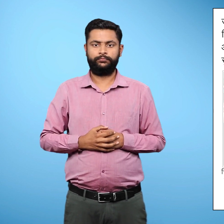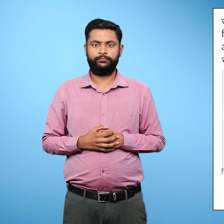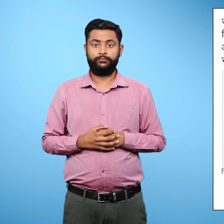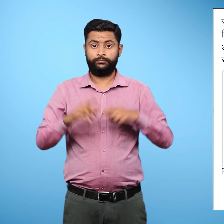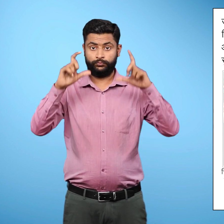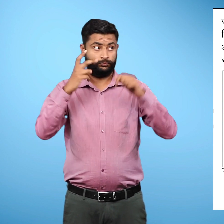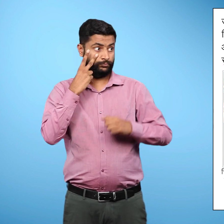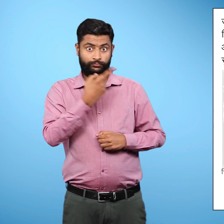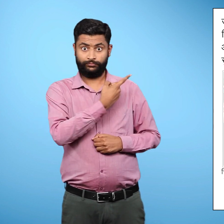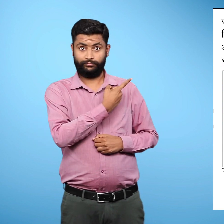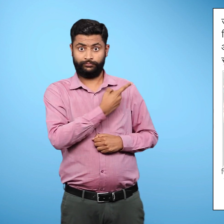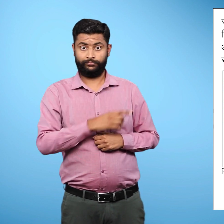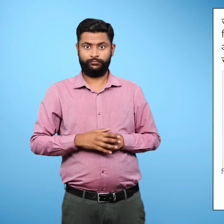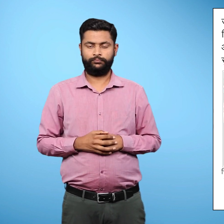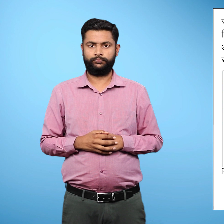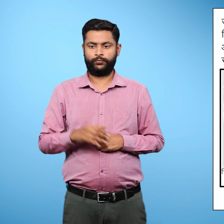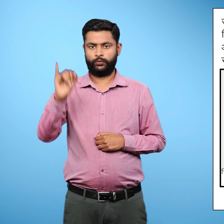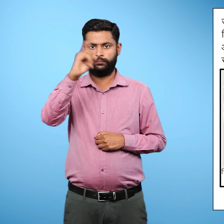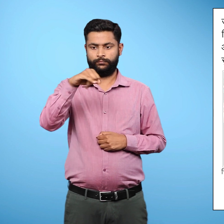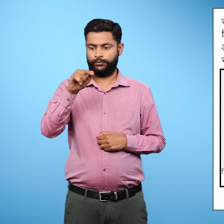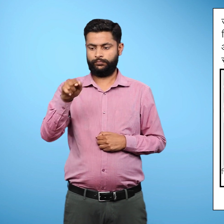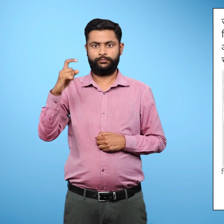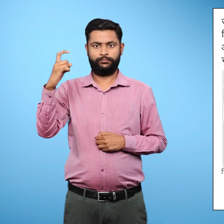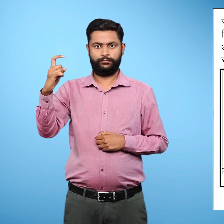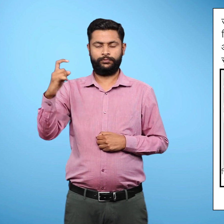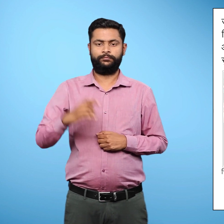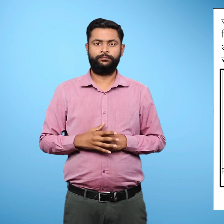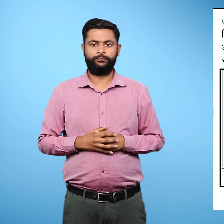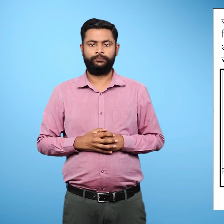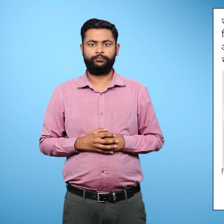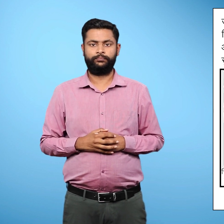इस प्रिष्ठ पर चित्र छे दशमलव साथ दिया गया है,